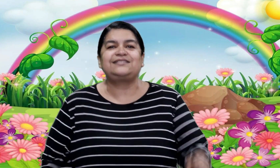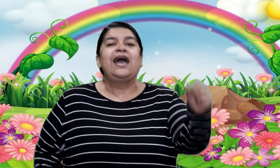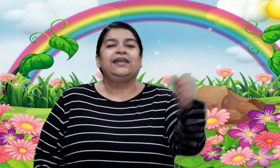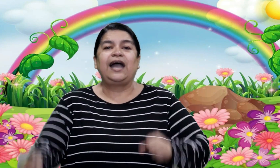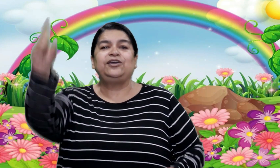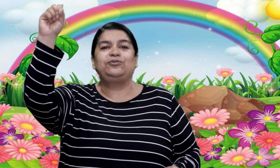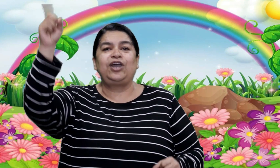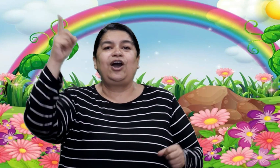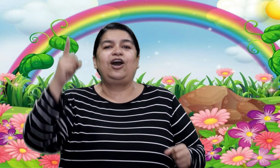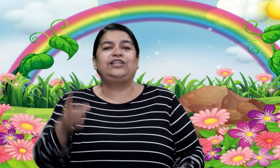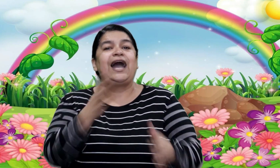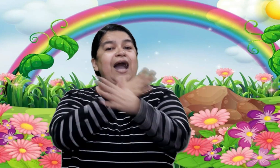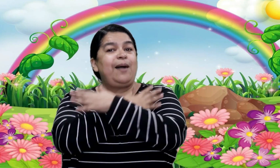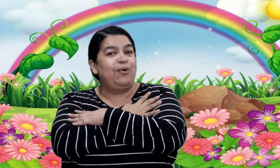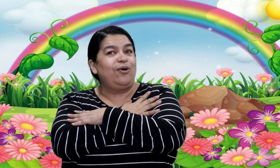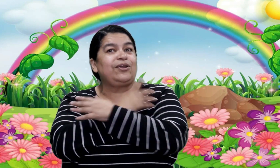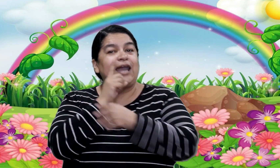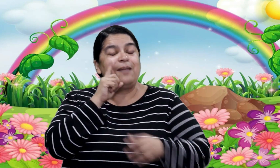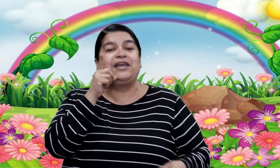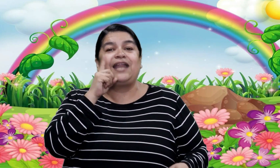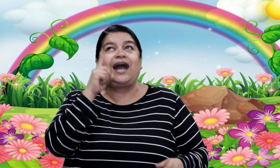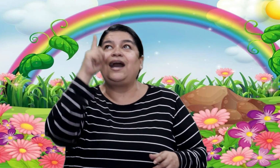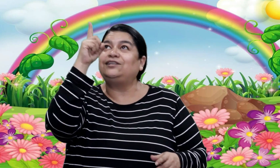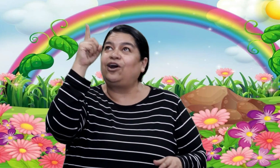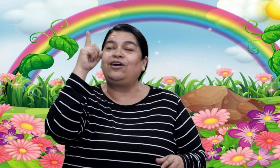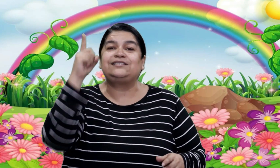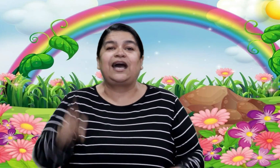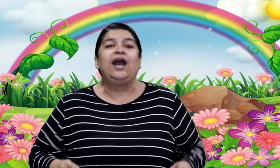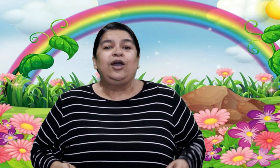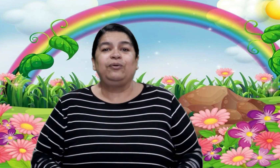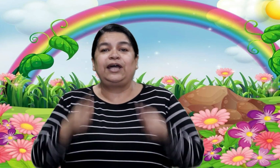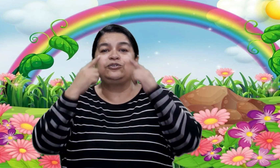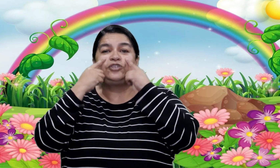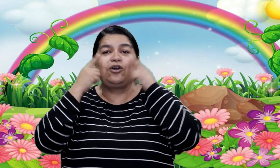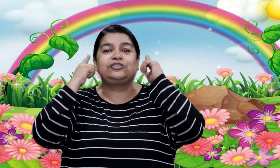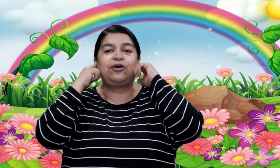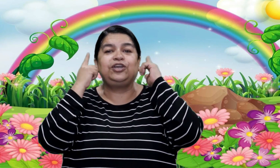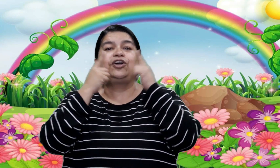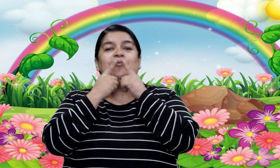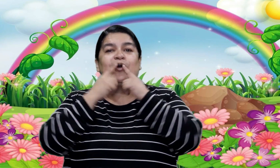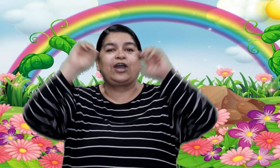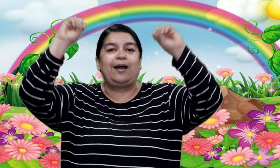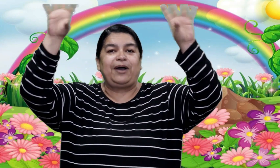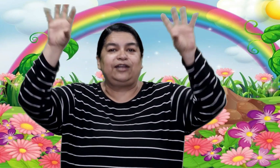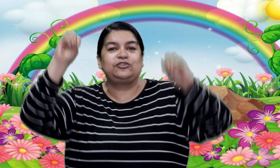Que hay un Dios de amor que mirando está Cuida tus ojos, oídos, boca, manos,